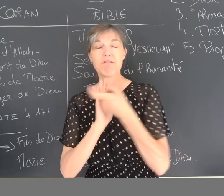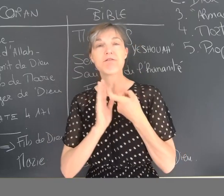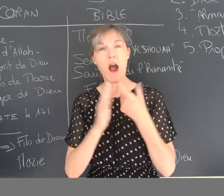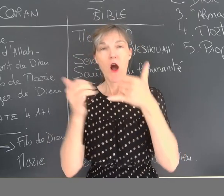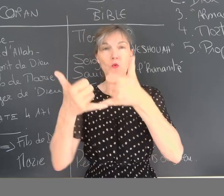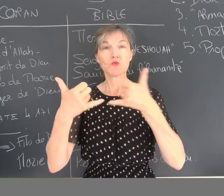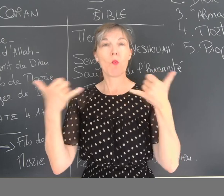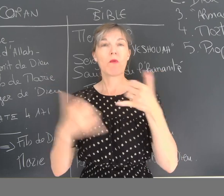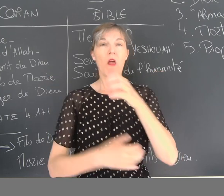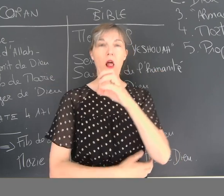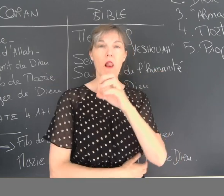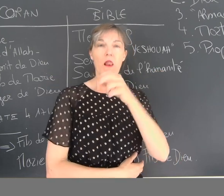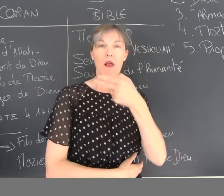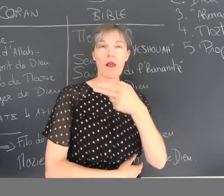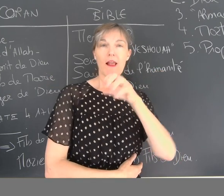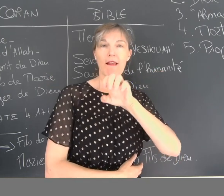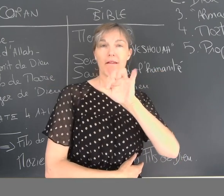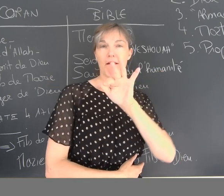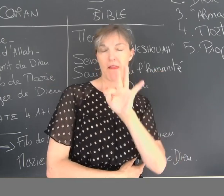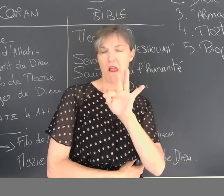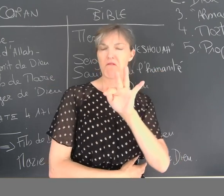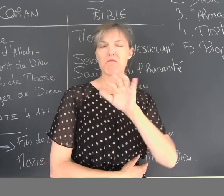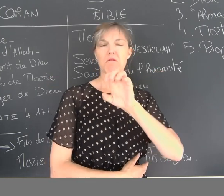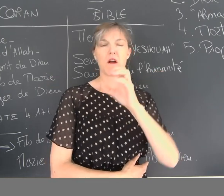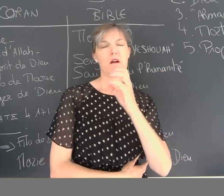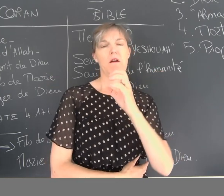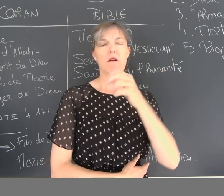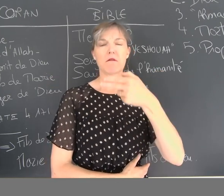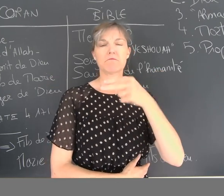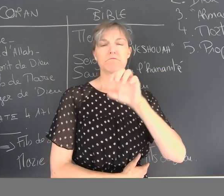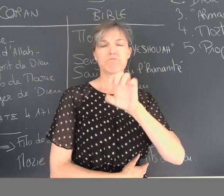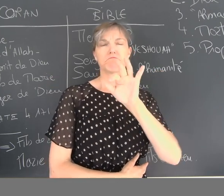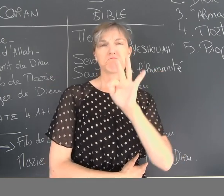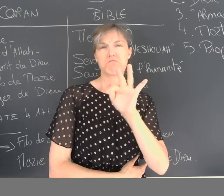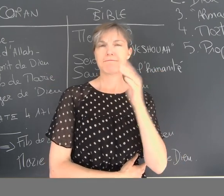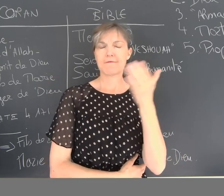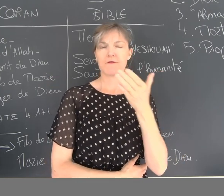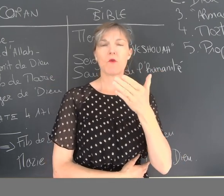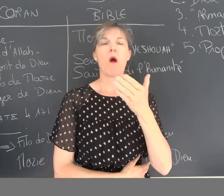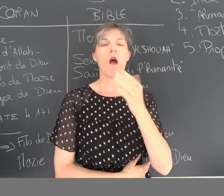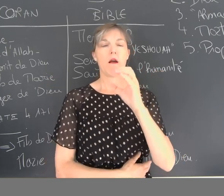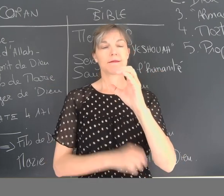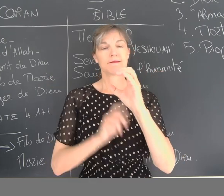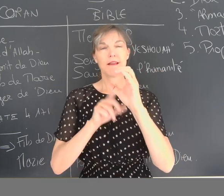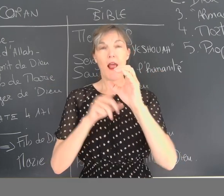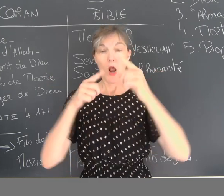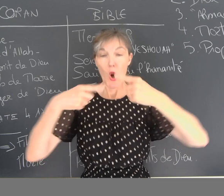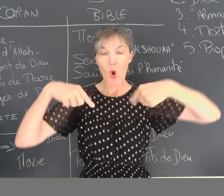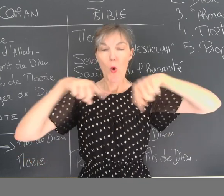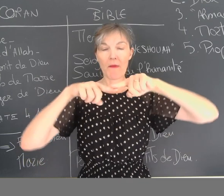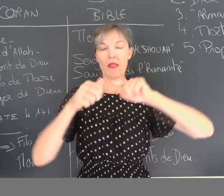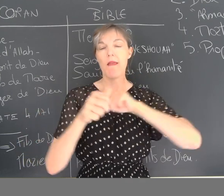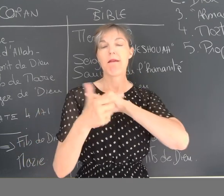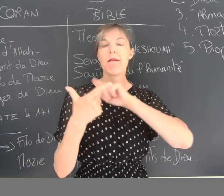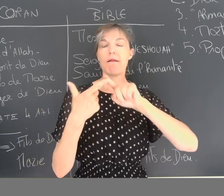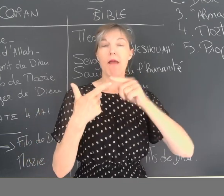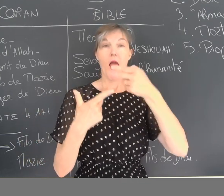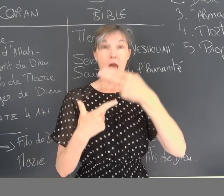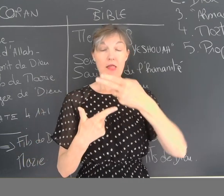J'ai lu un article qui est paru sur internet par le CNEF. Alors, le CNEF, c'est le Comité